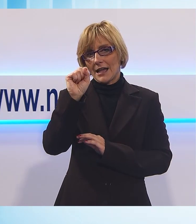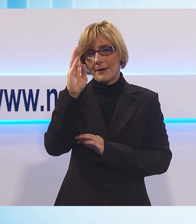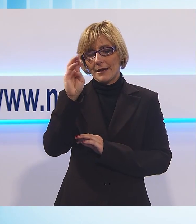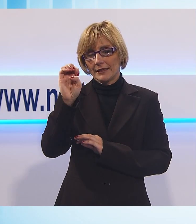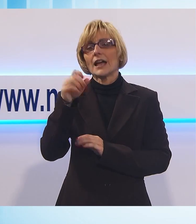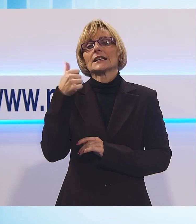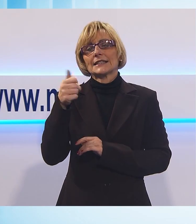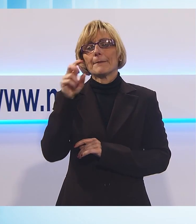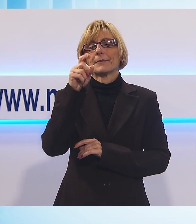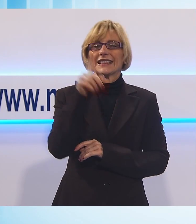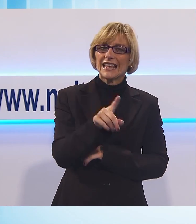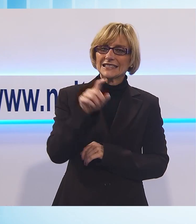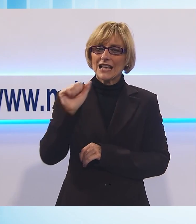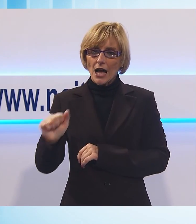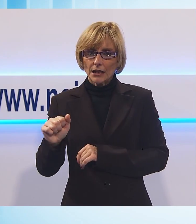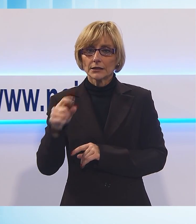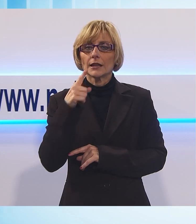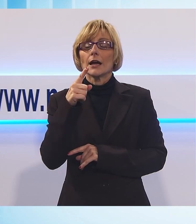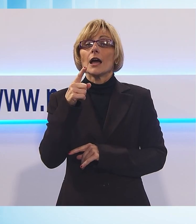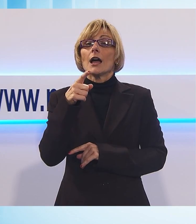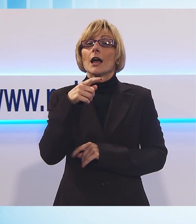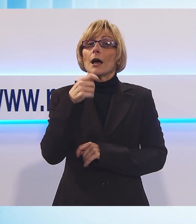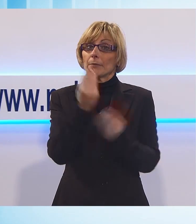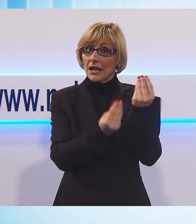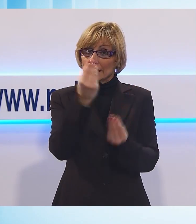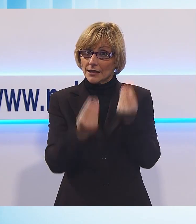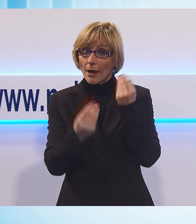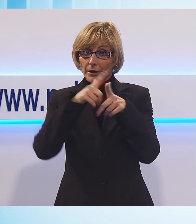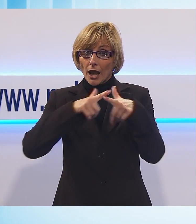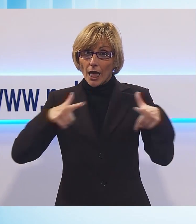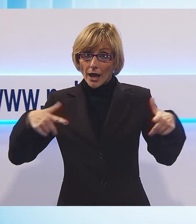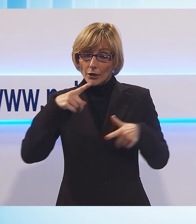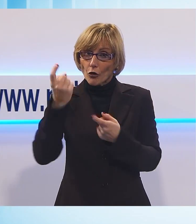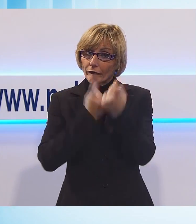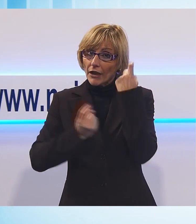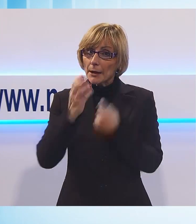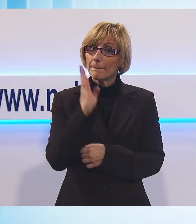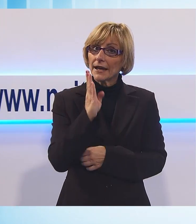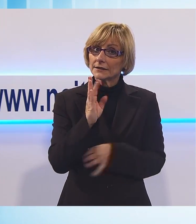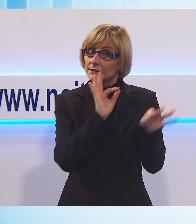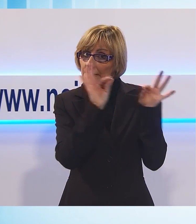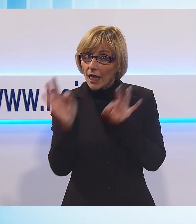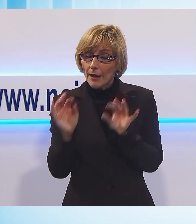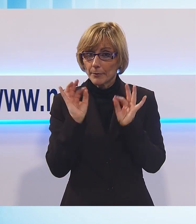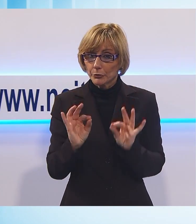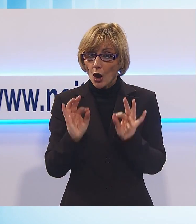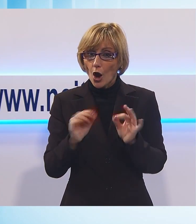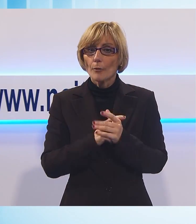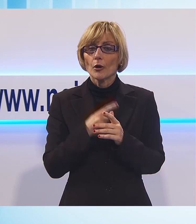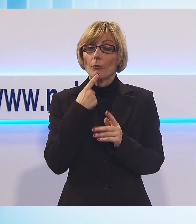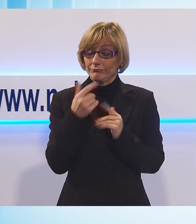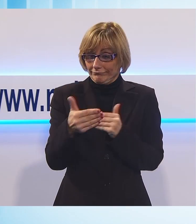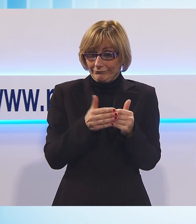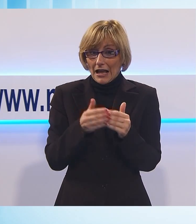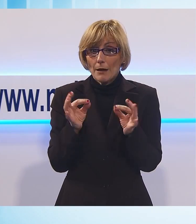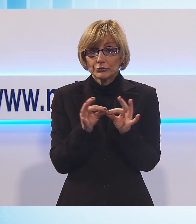Arrivato direttamente da Betlemme è realizzato in legno di olivo. Tra l'altro, a breve, la chiesa ospiterà un appuntamento davvero importante.